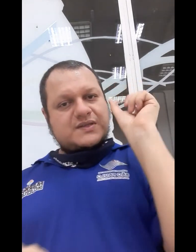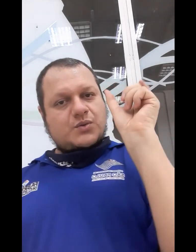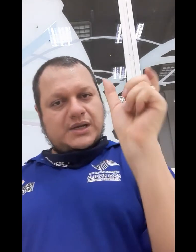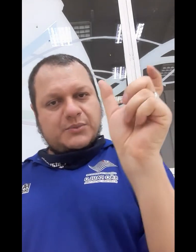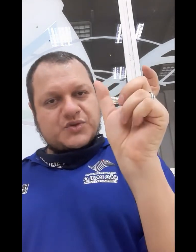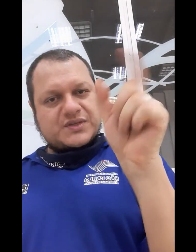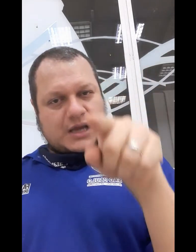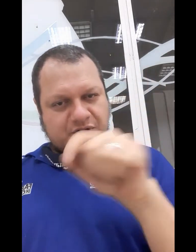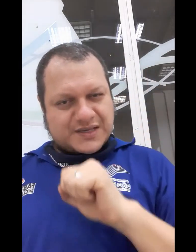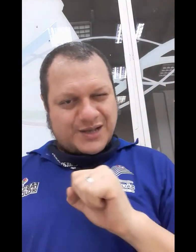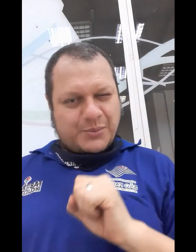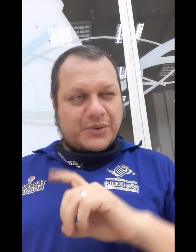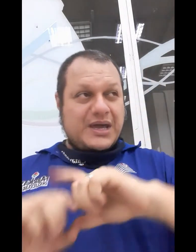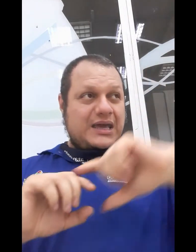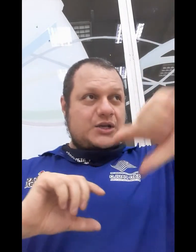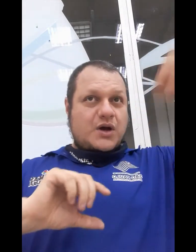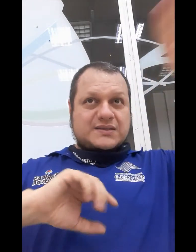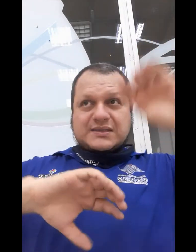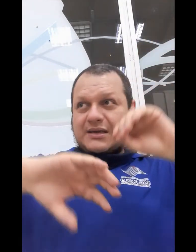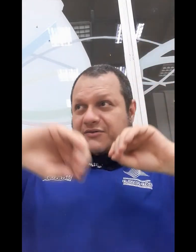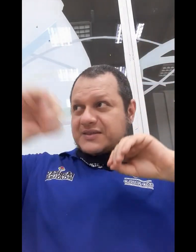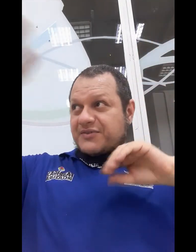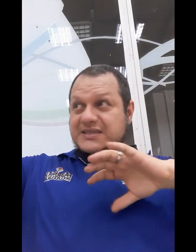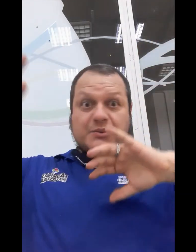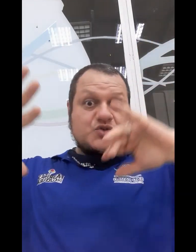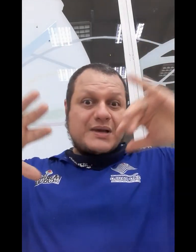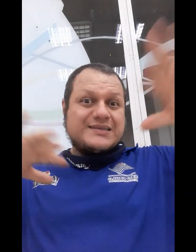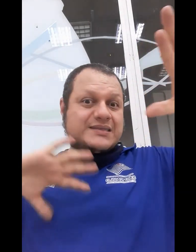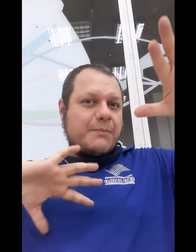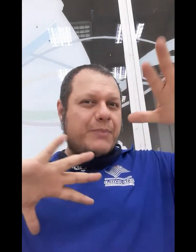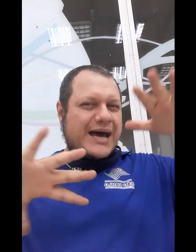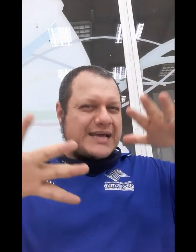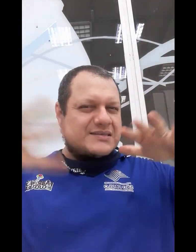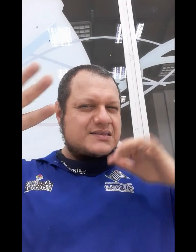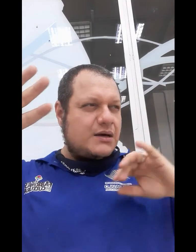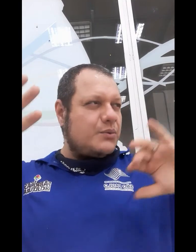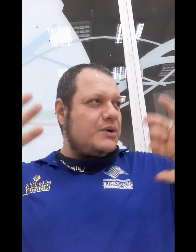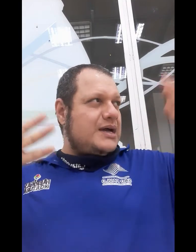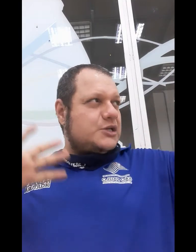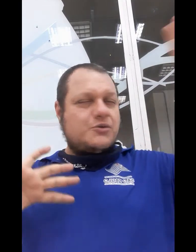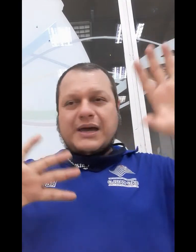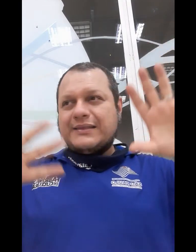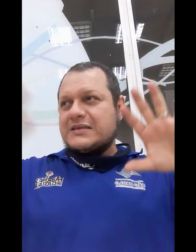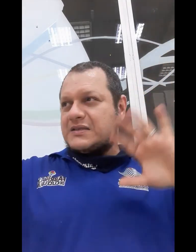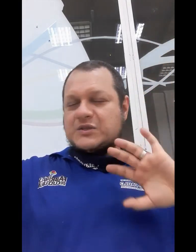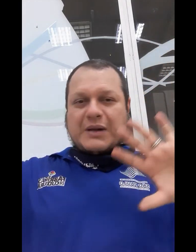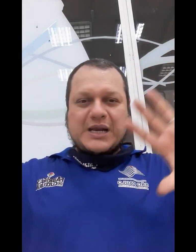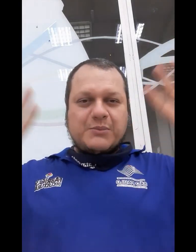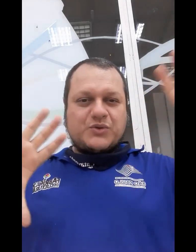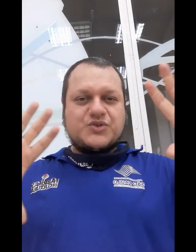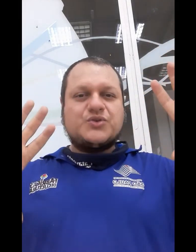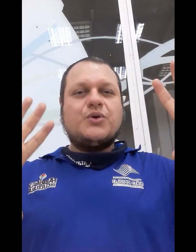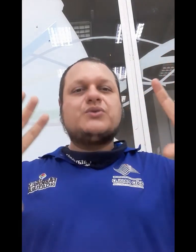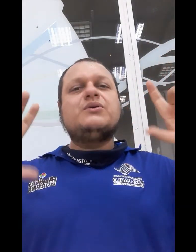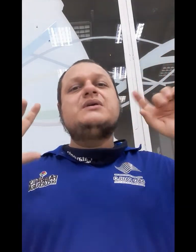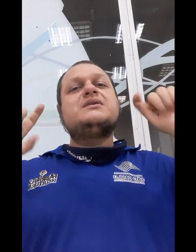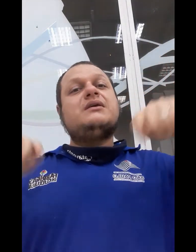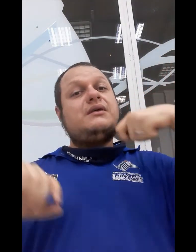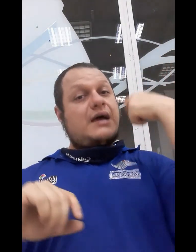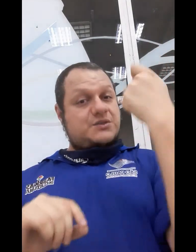escolhíamos um sinal, vocês lembram? E nós fazíamos uma separação, não é, desses parâmetros todos, e as